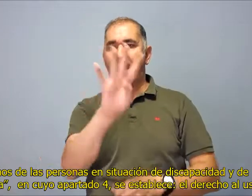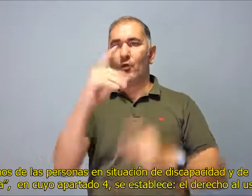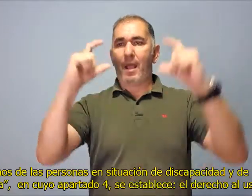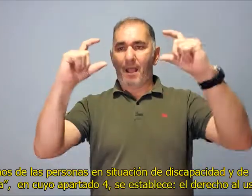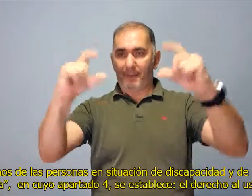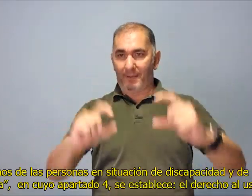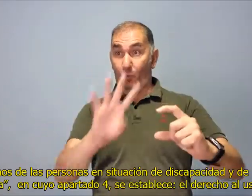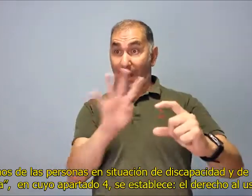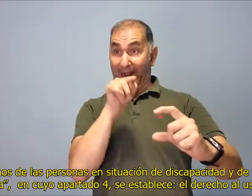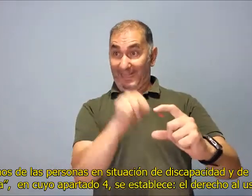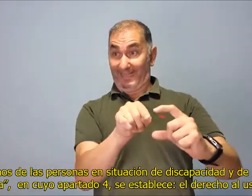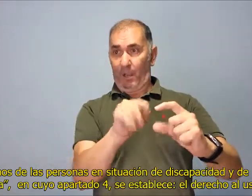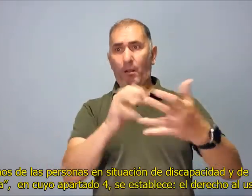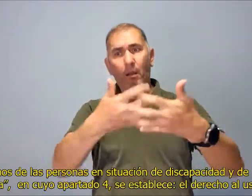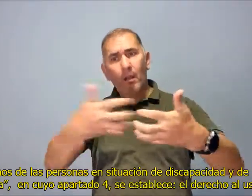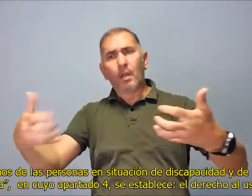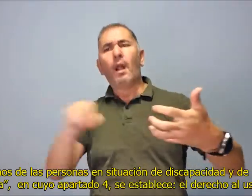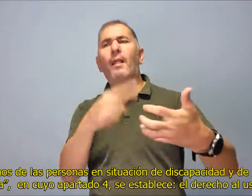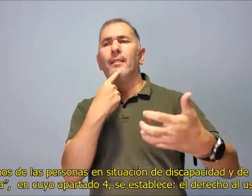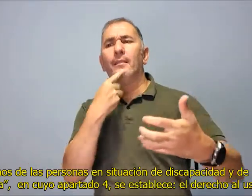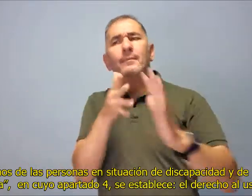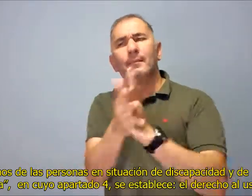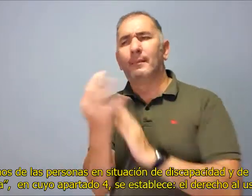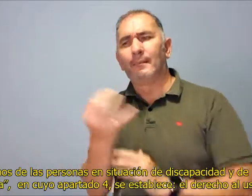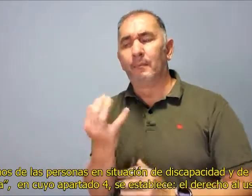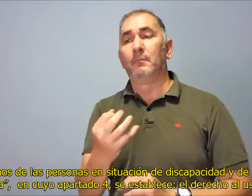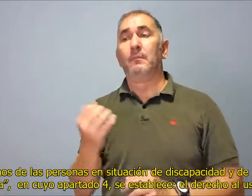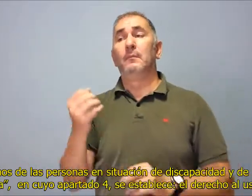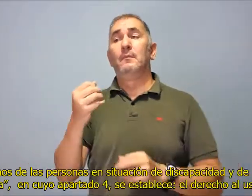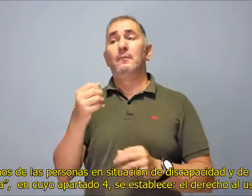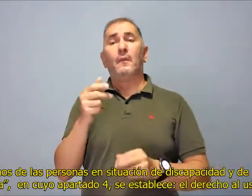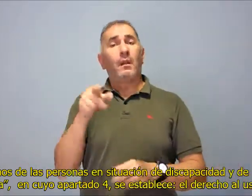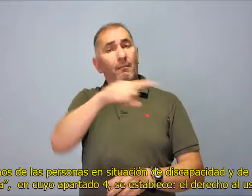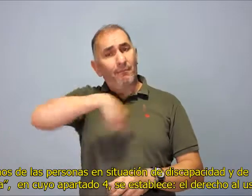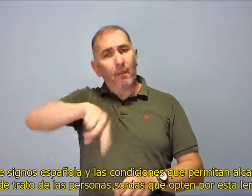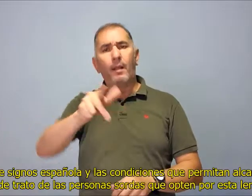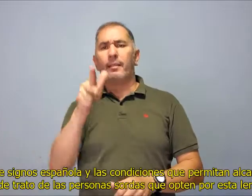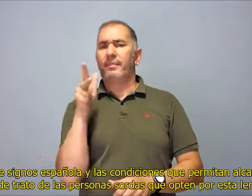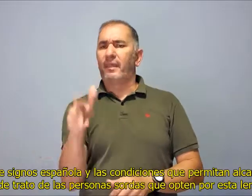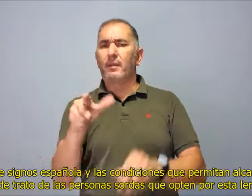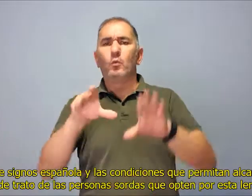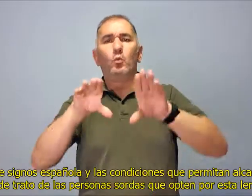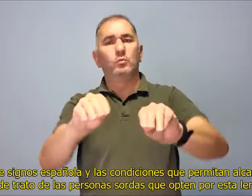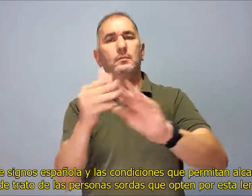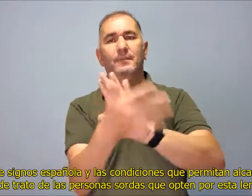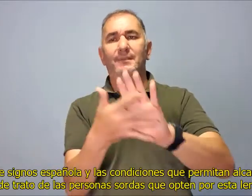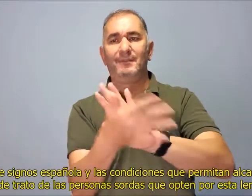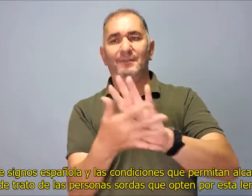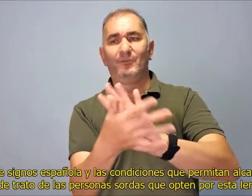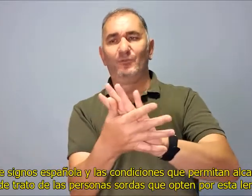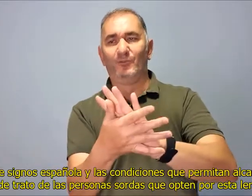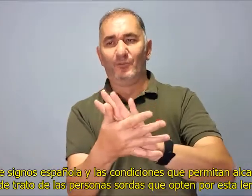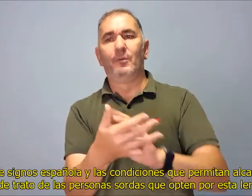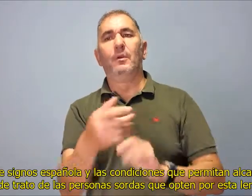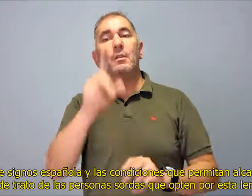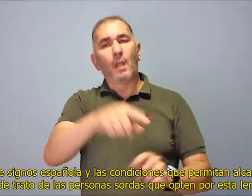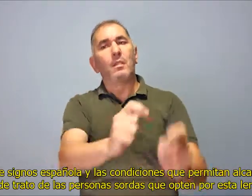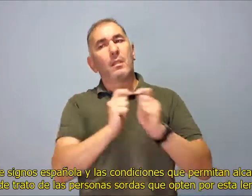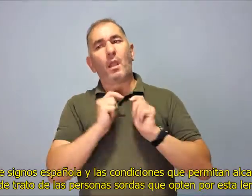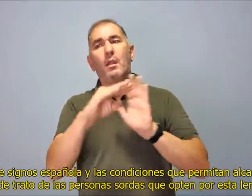se establece el derecho al uso de la lengua de signos española y las condiciones que permitan